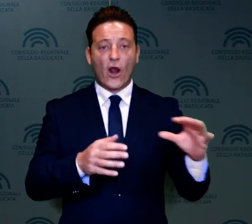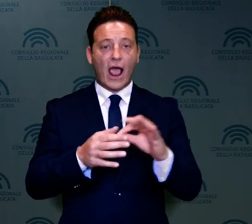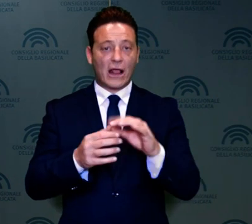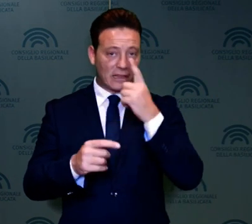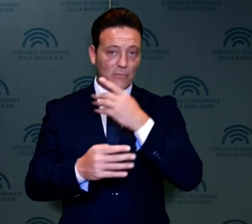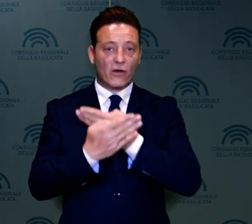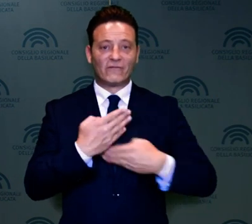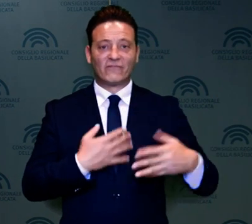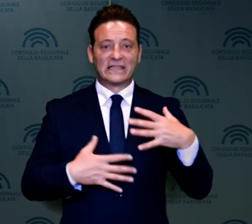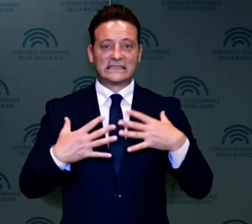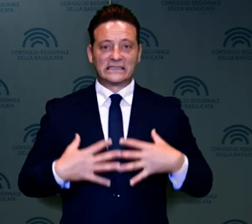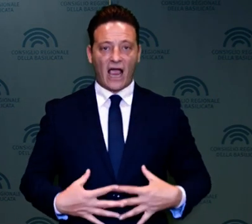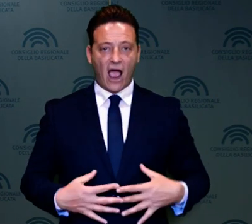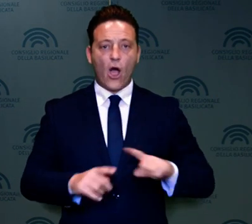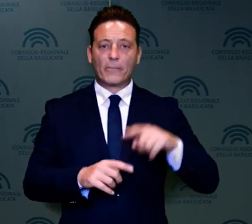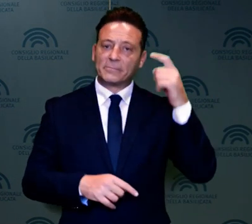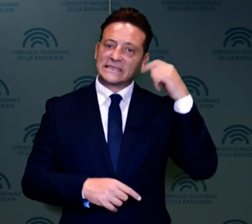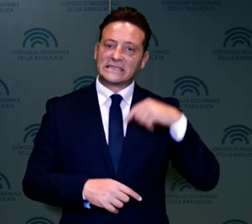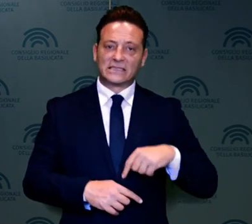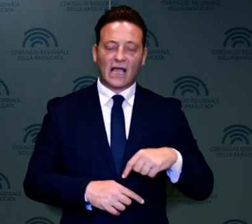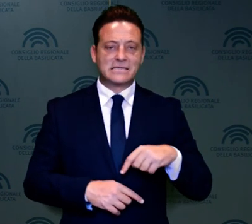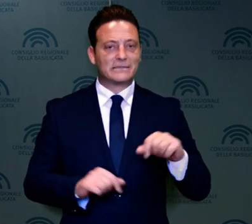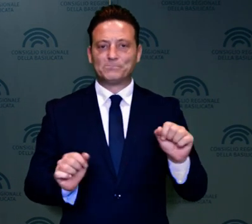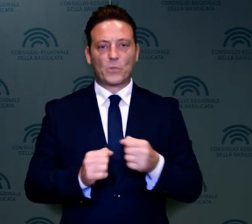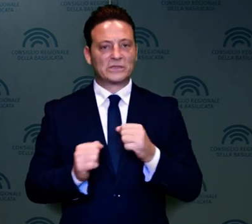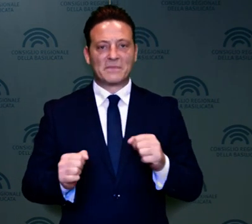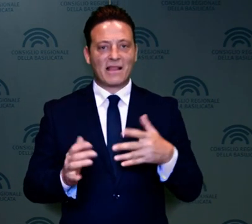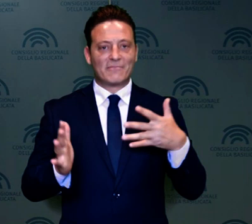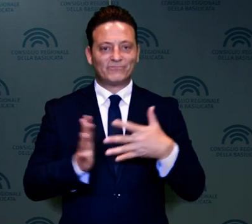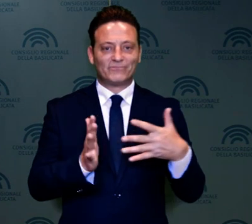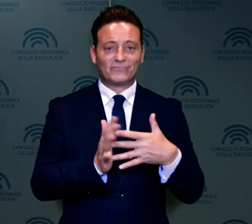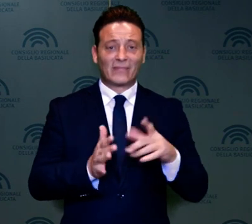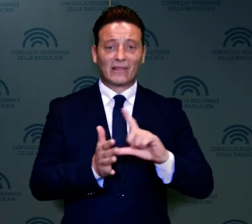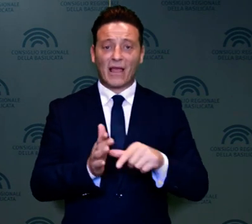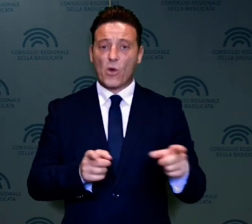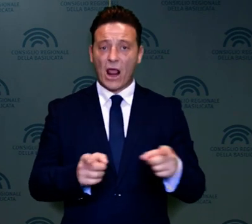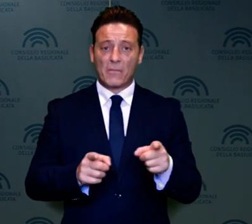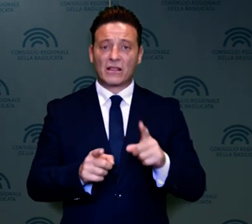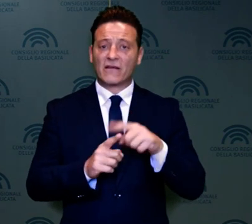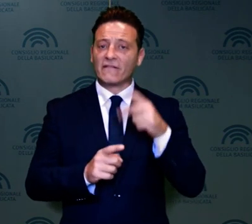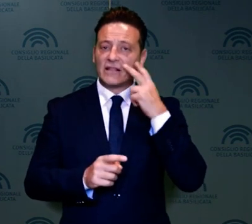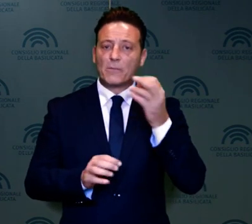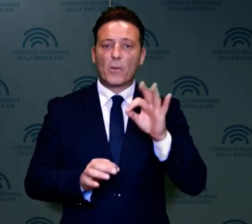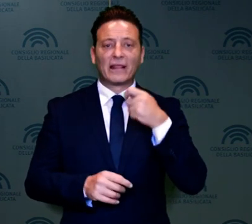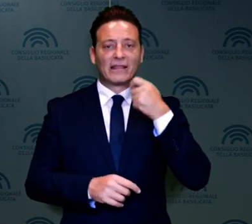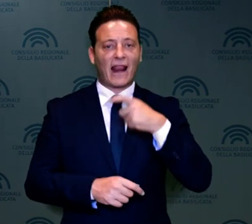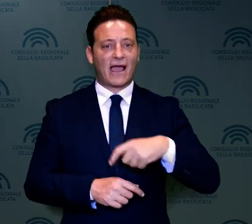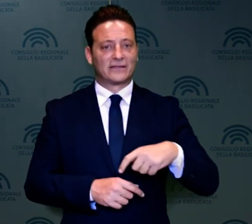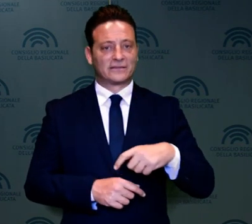'infermità fisica o psichica sono impossibilitati, anche temporaneamente, a provvedere ai propri interessi, è